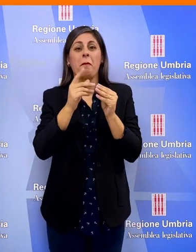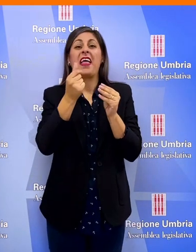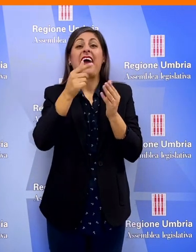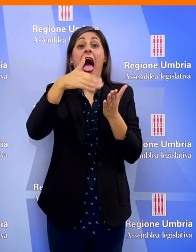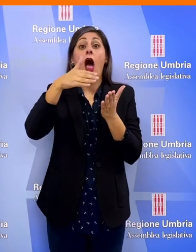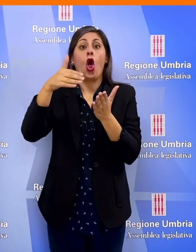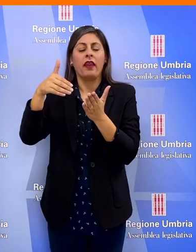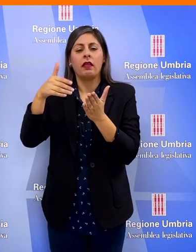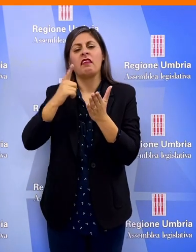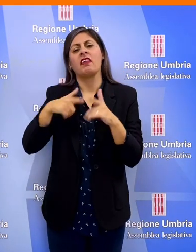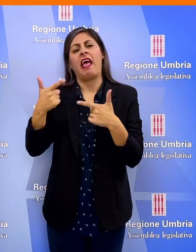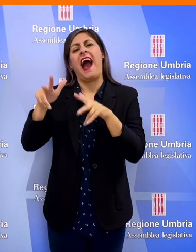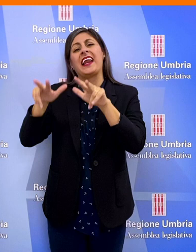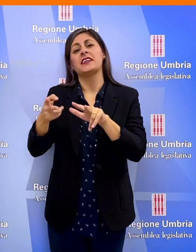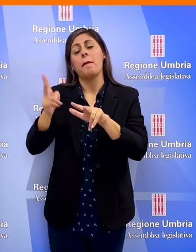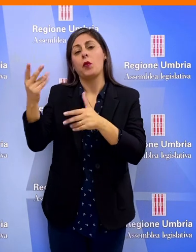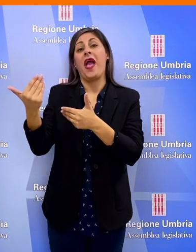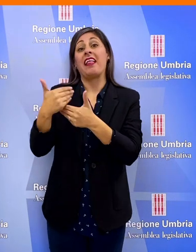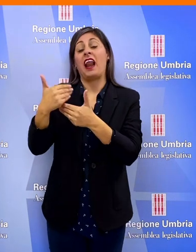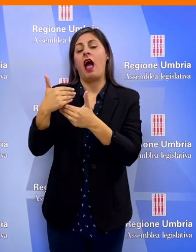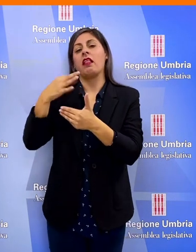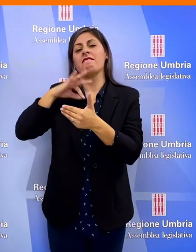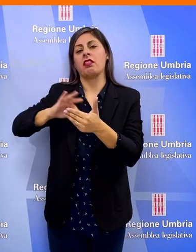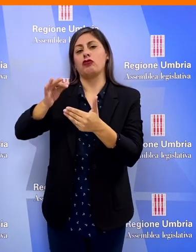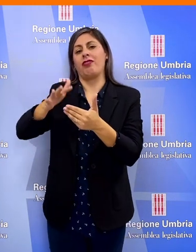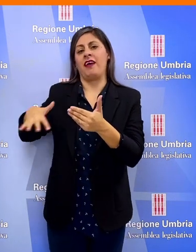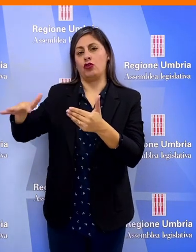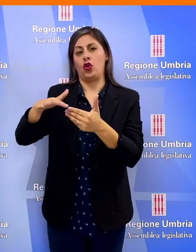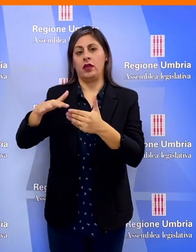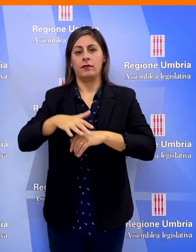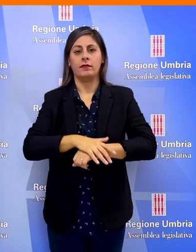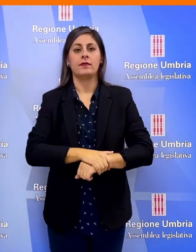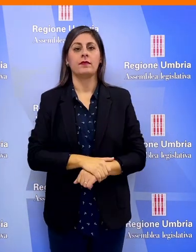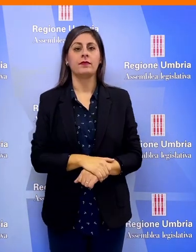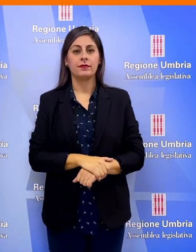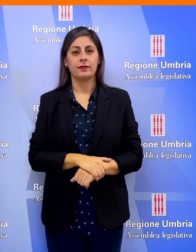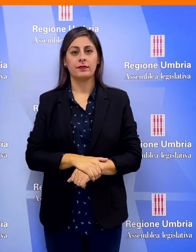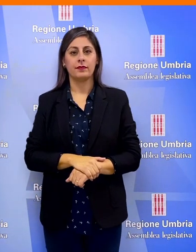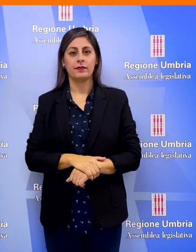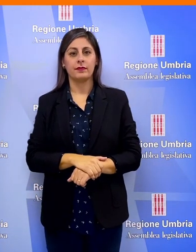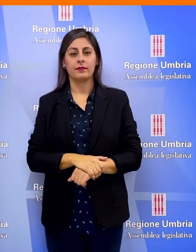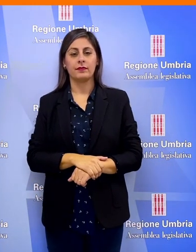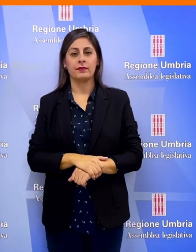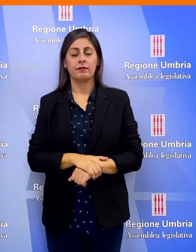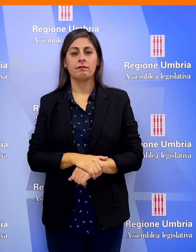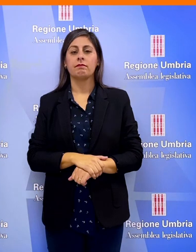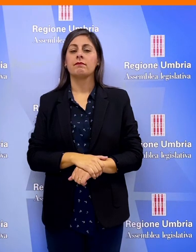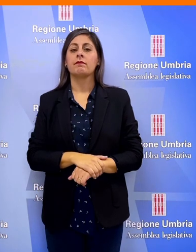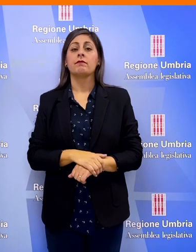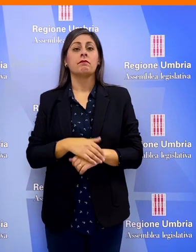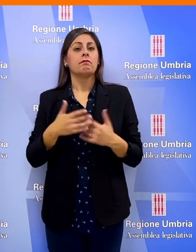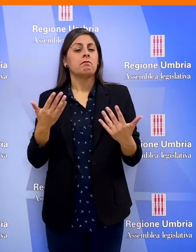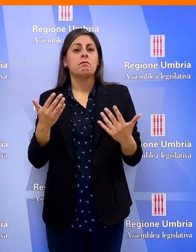canoni la garanzia di maggiori introiti a beneficio dei territori Quale sarà il